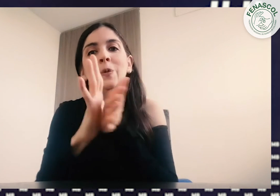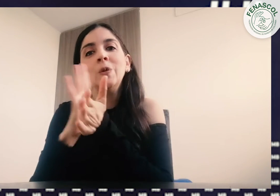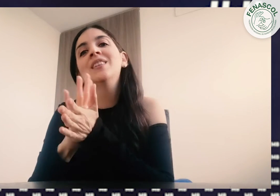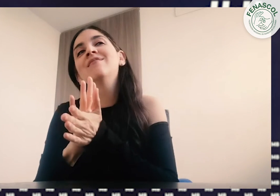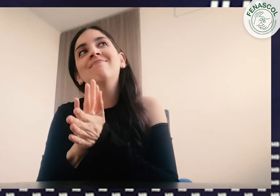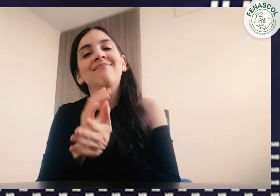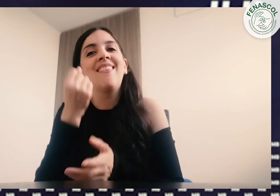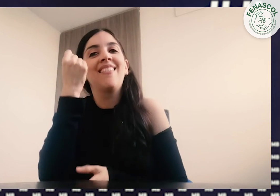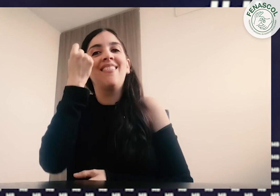tener criterio